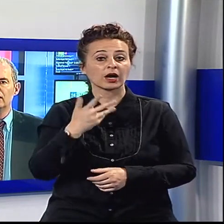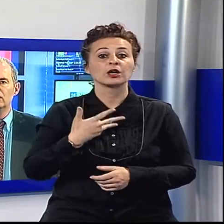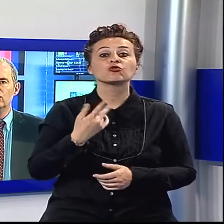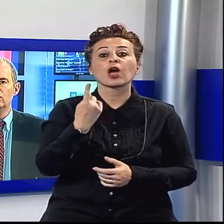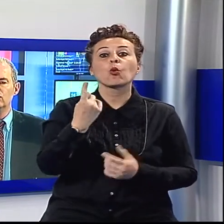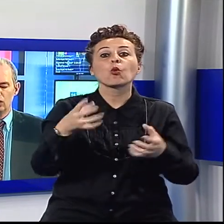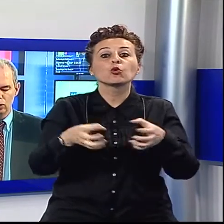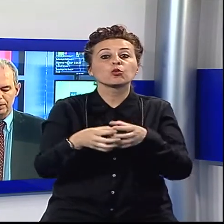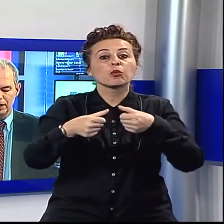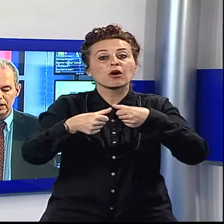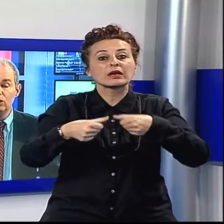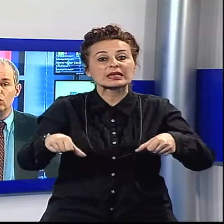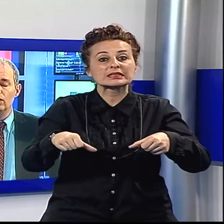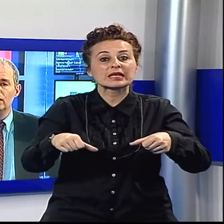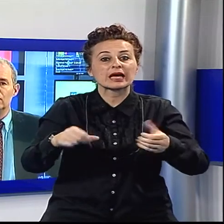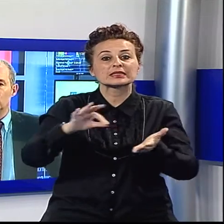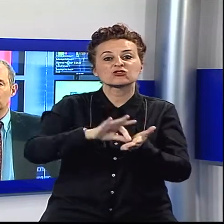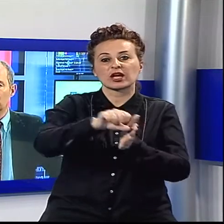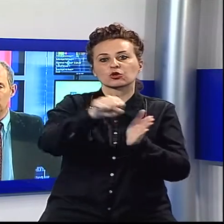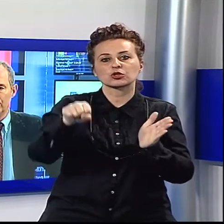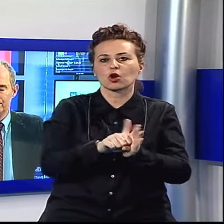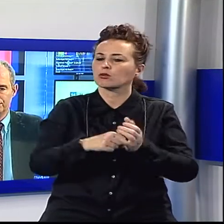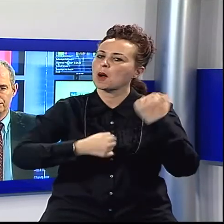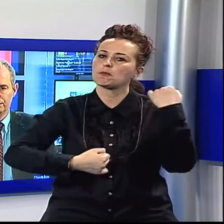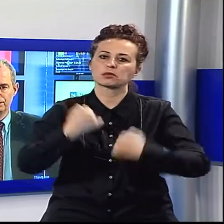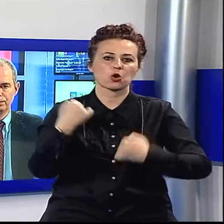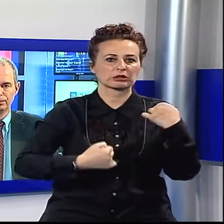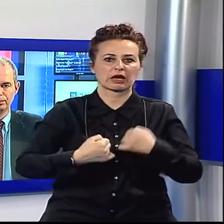residenti in centro storico per i rintocchi della Torre delle Ore.